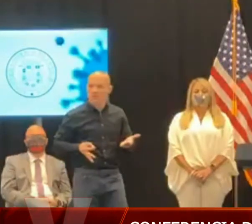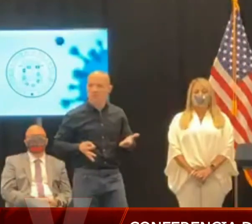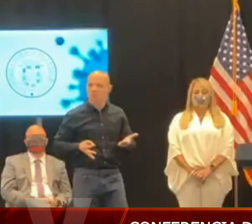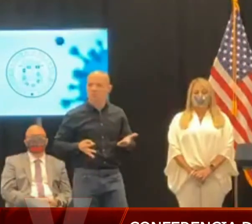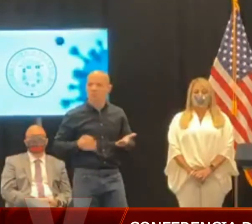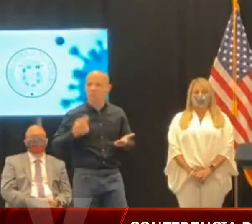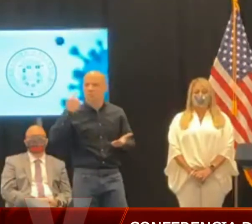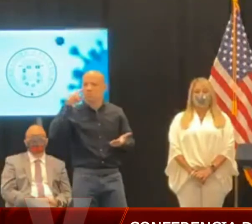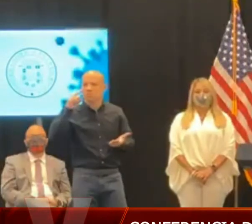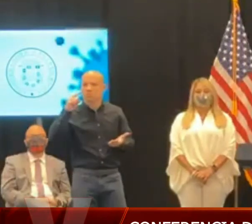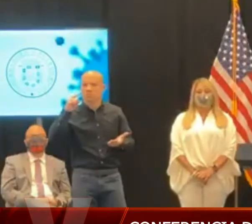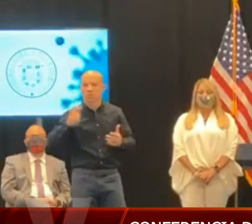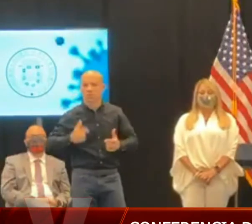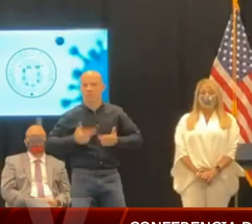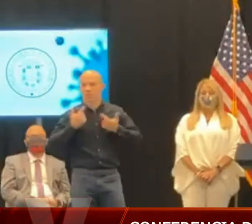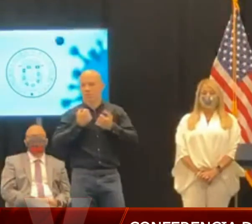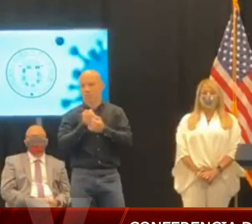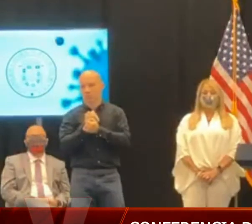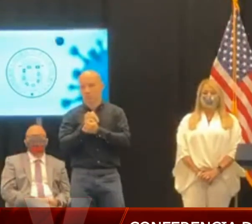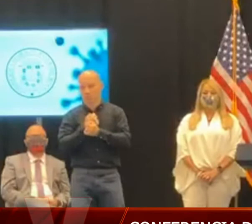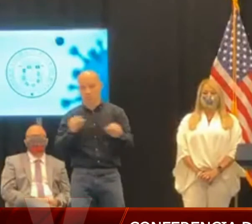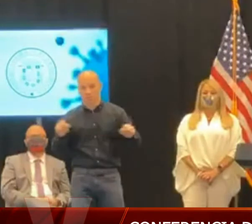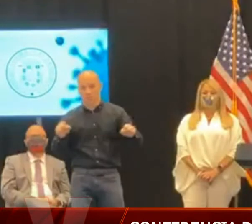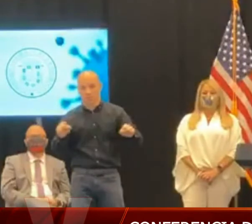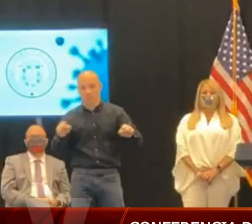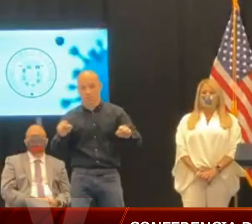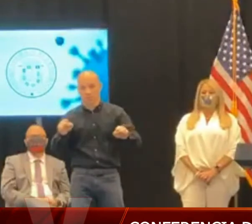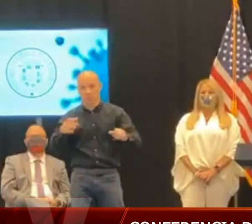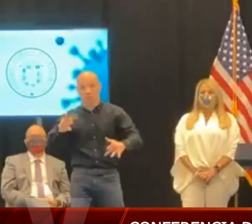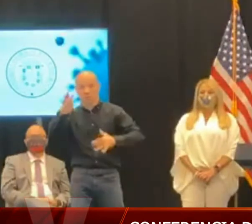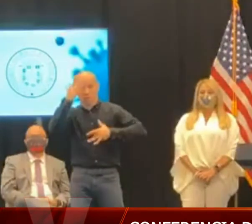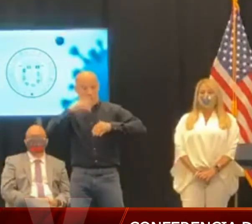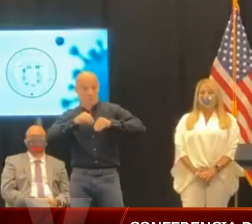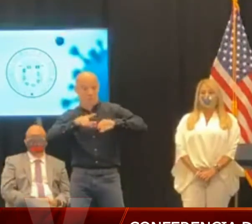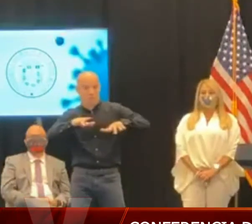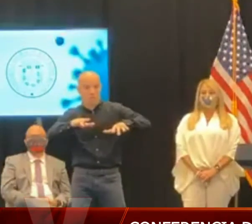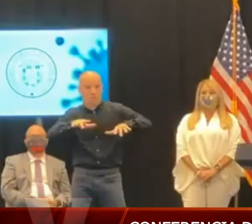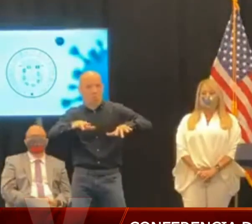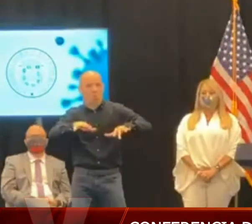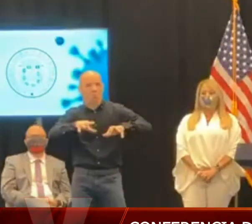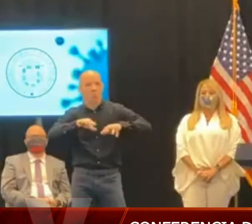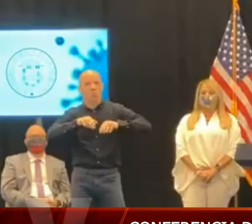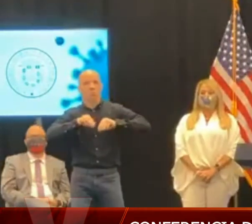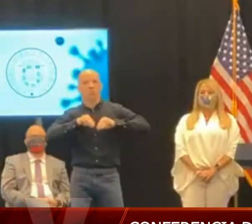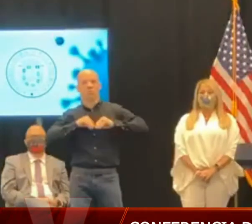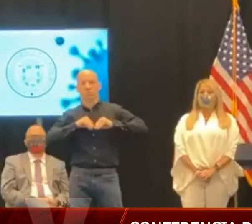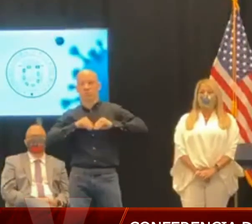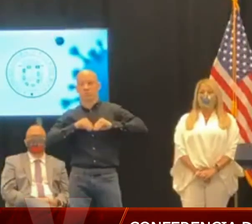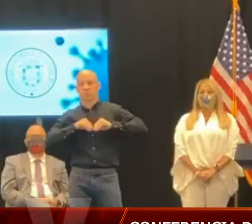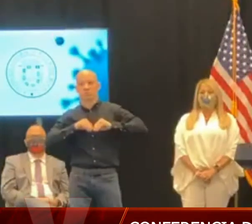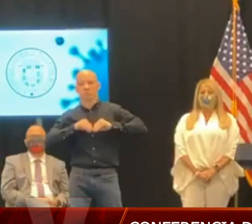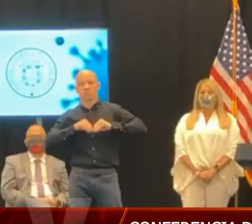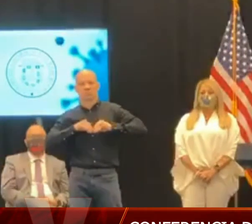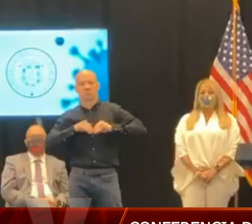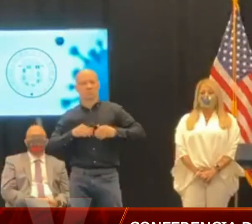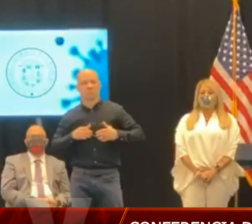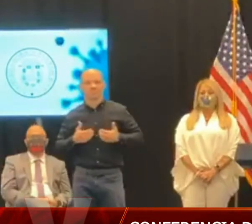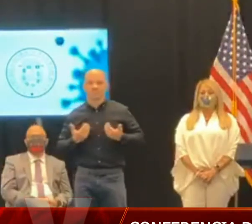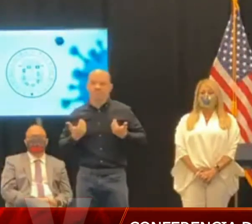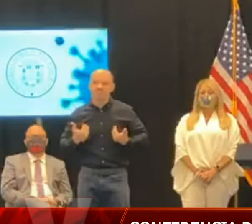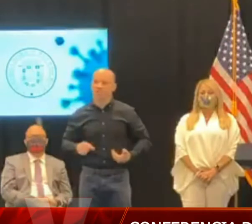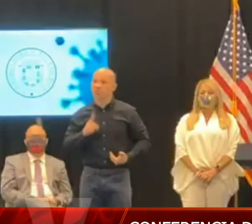vidas y limitar la propagación del virus. Indistintamente, estoy profundamente